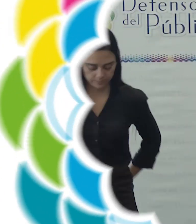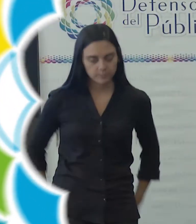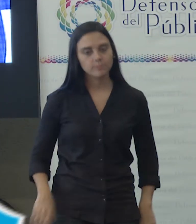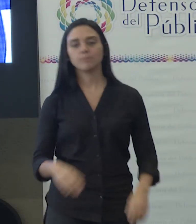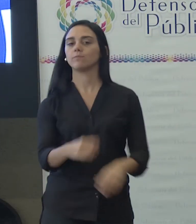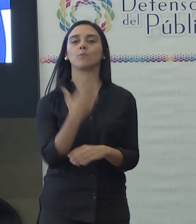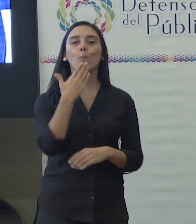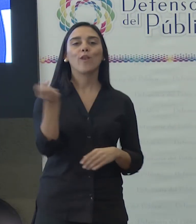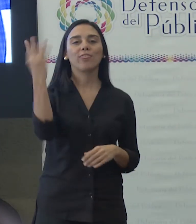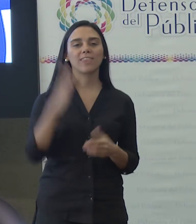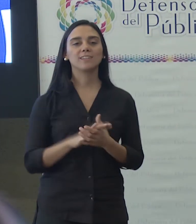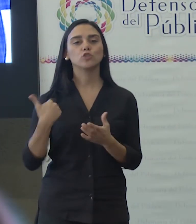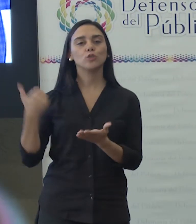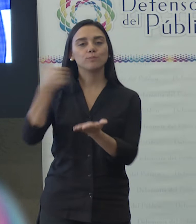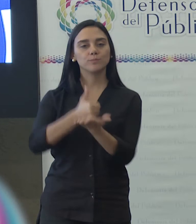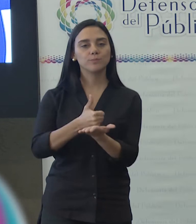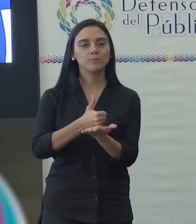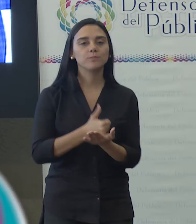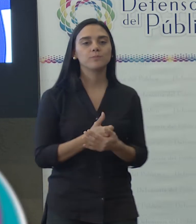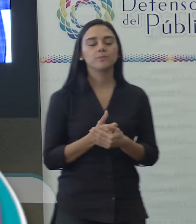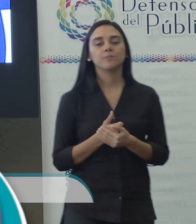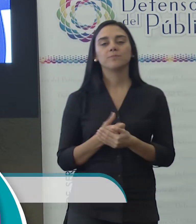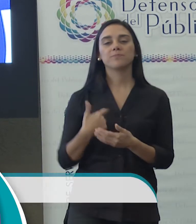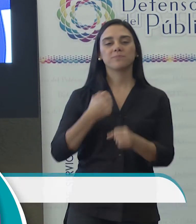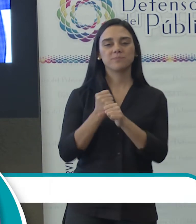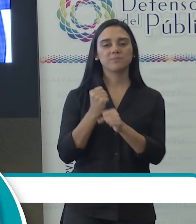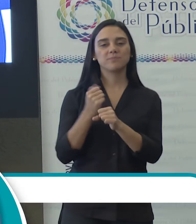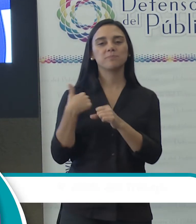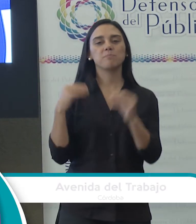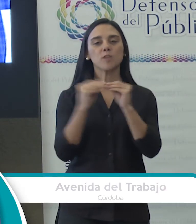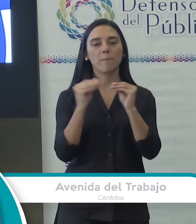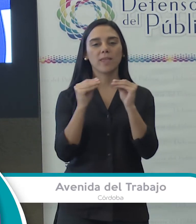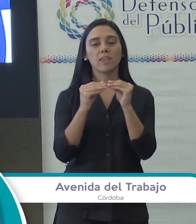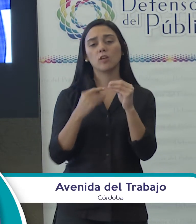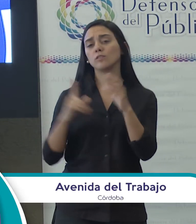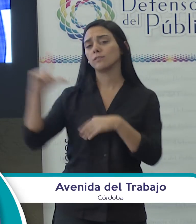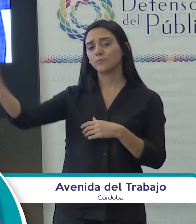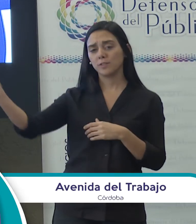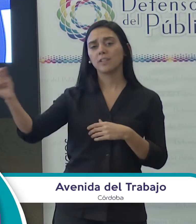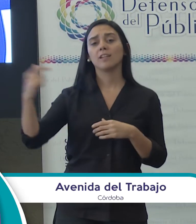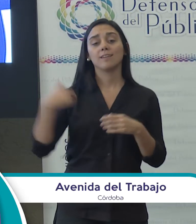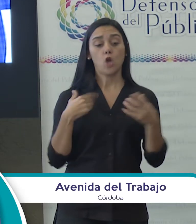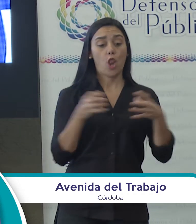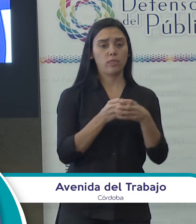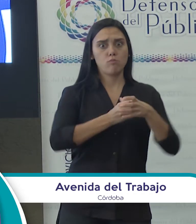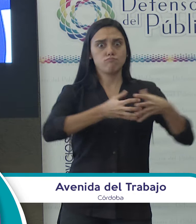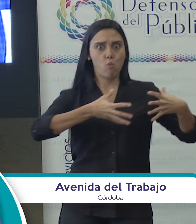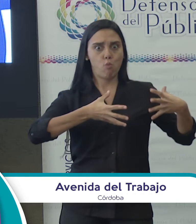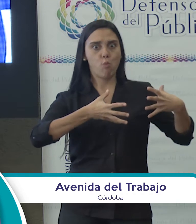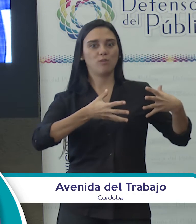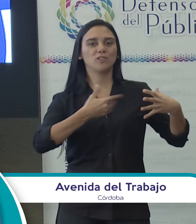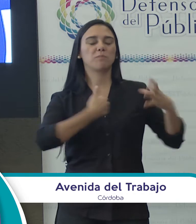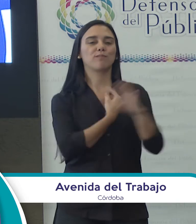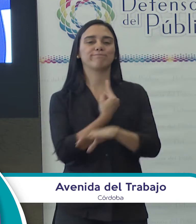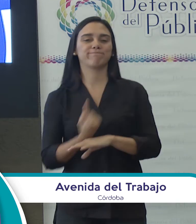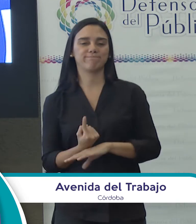Buenos días, yo vengo en representación de Avenida del Trabajo, mi compañera se tuvo que ir. Somos bastante más en el colectivo. Tenemos este